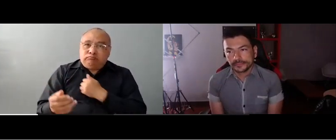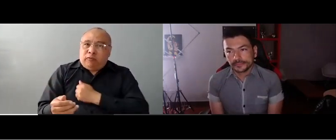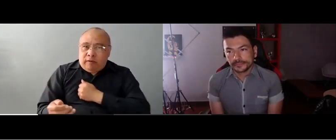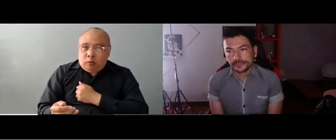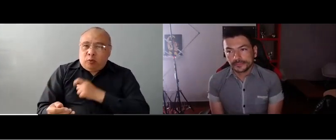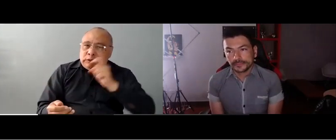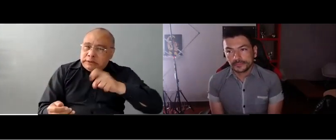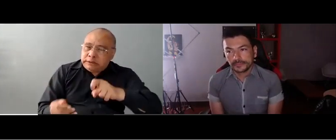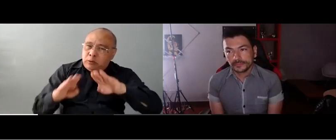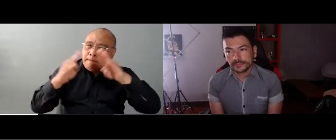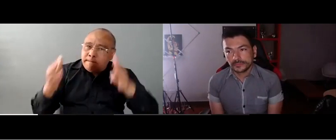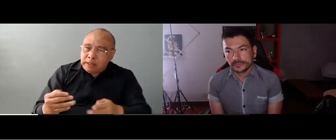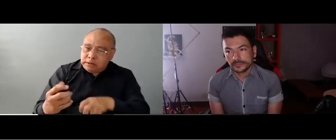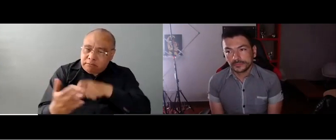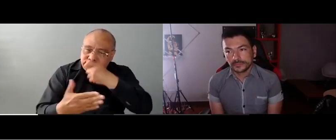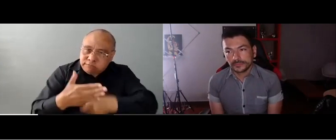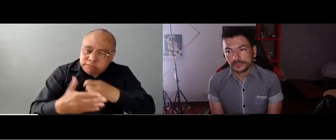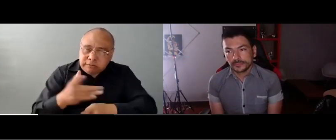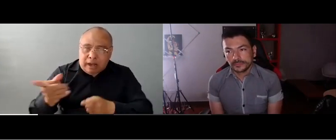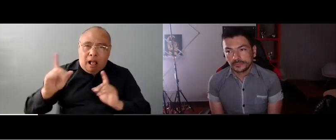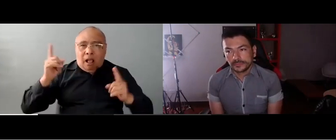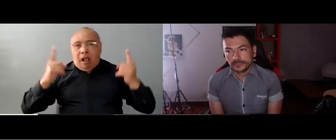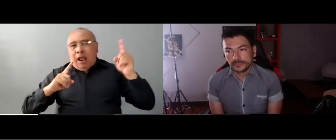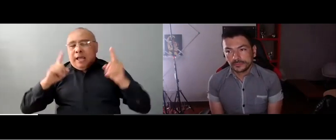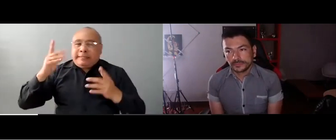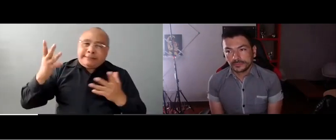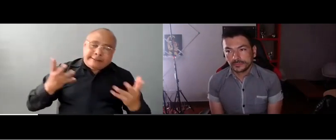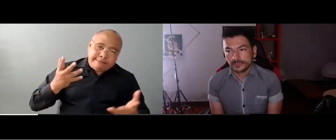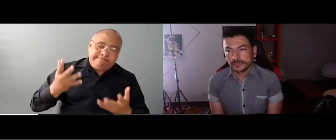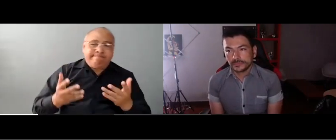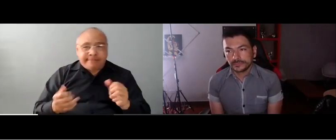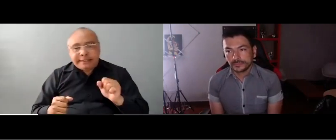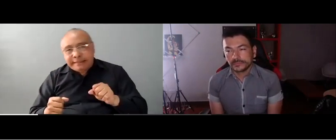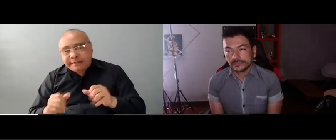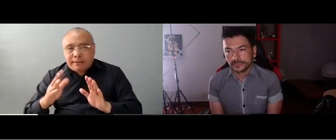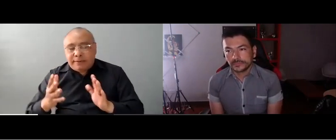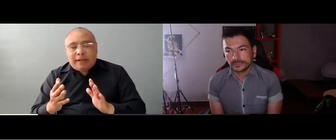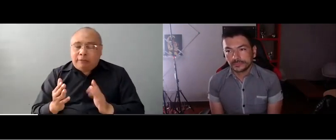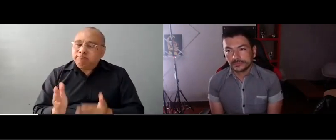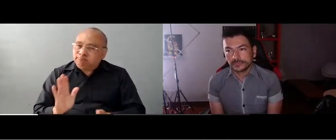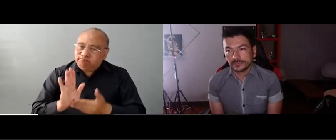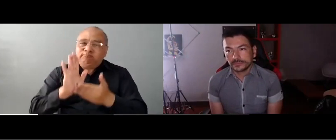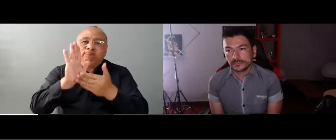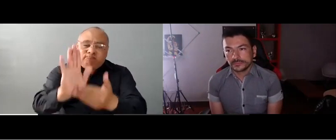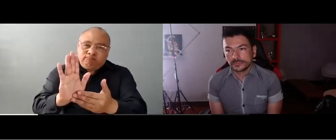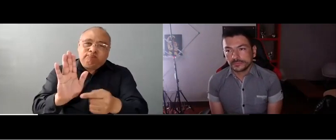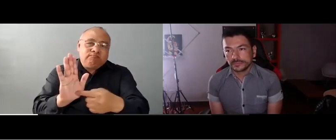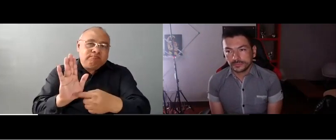serán los encargados de revisar este documento. Ellos nos dijeron, por favor, pues, compártanlo con